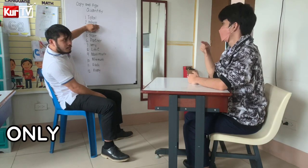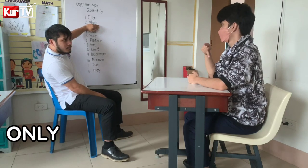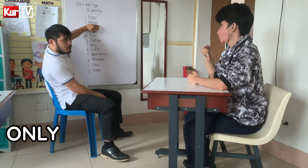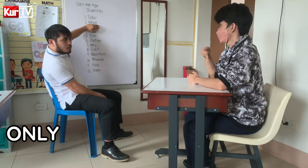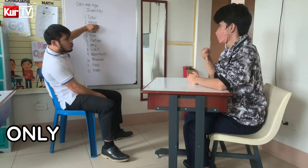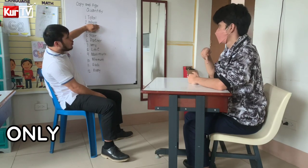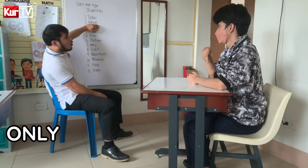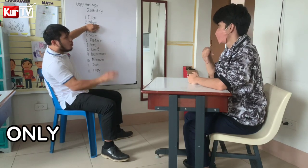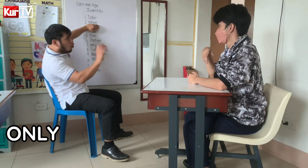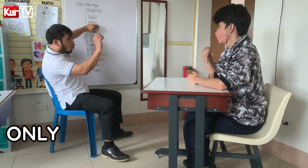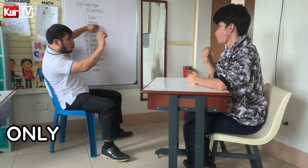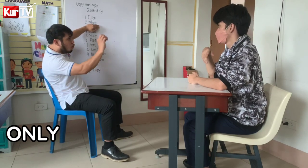No O